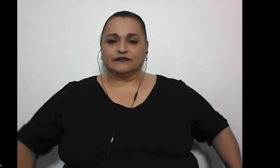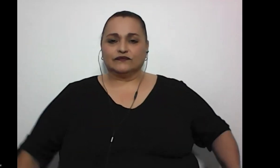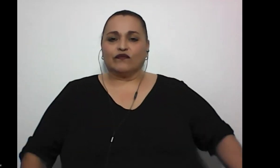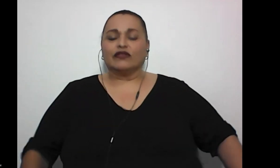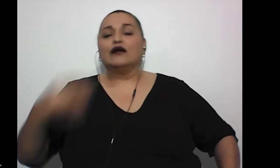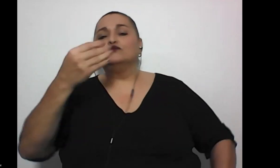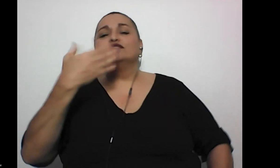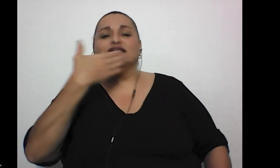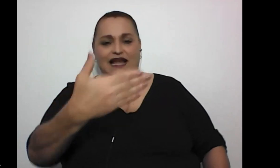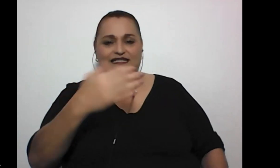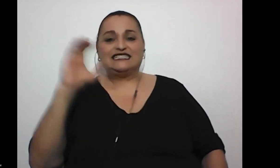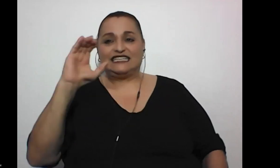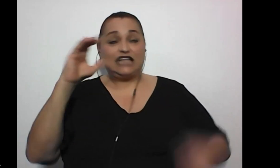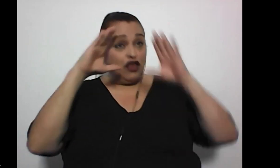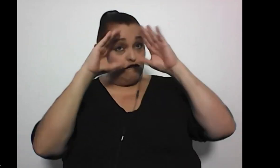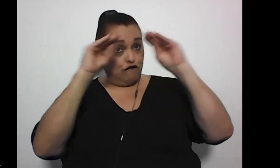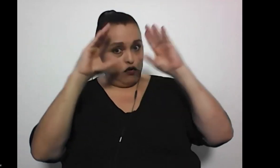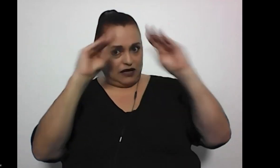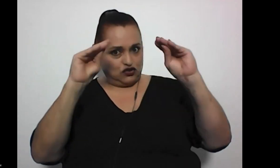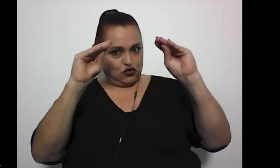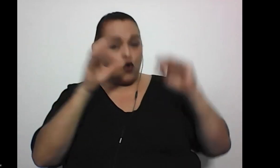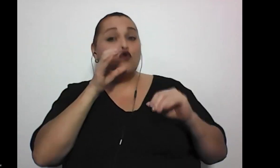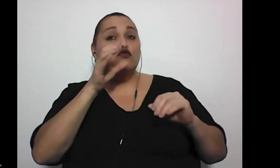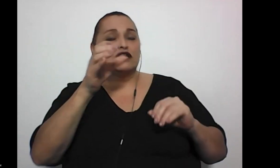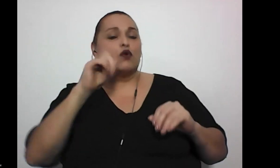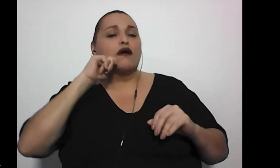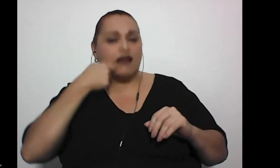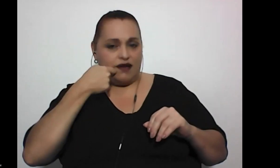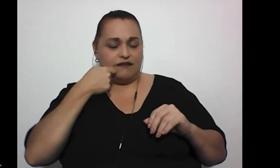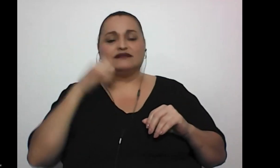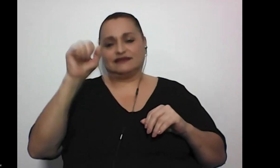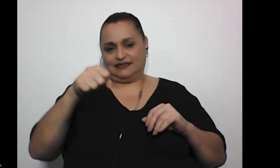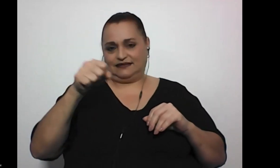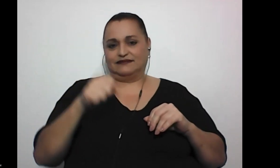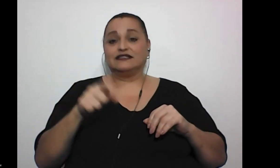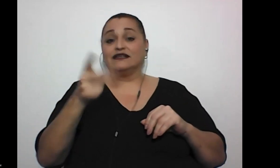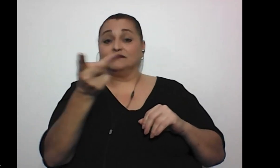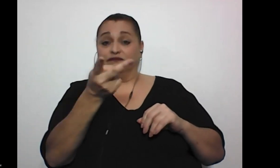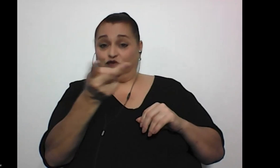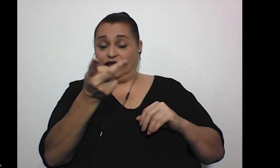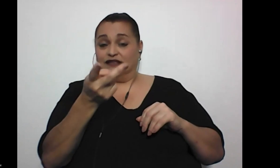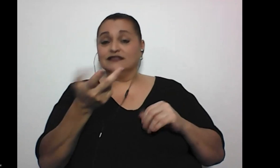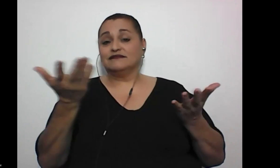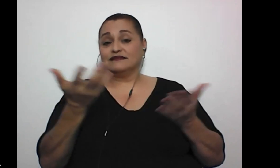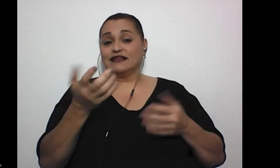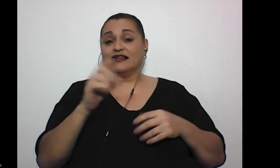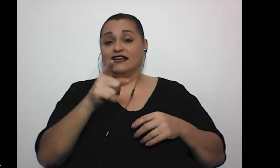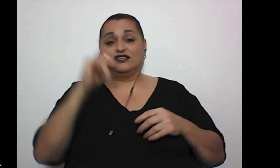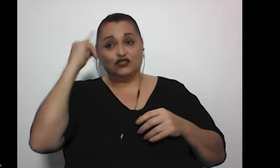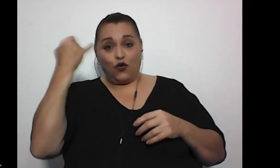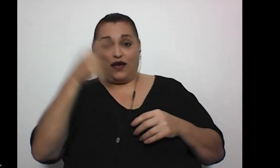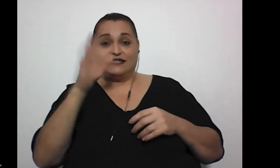Muchas gracias, la información como un consejo clave. Sí, ¿alguna de ustedes, chicas, Caro, Joyce?